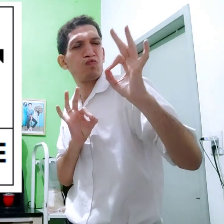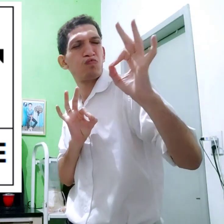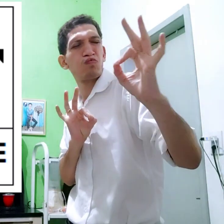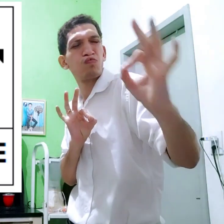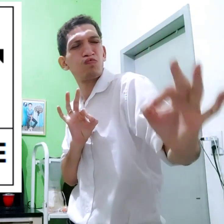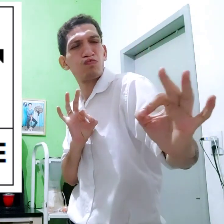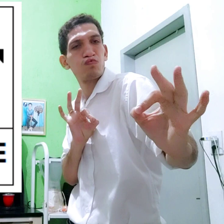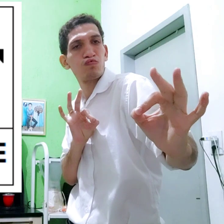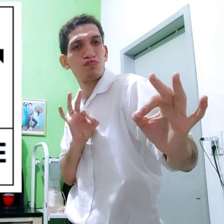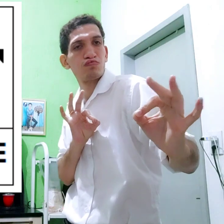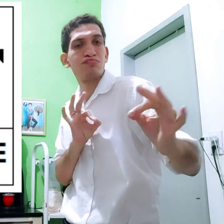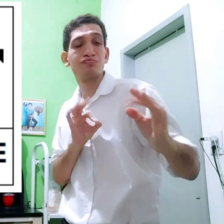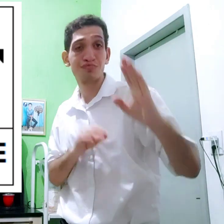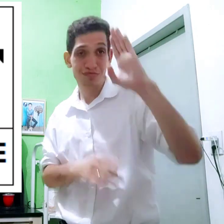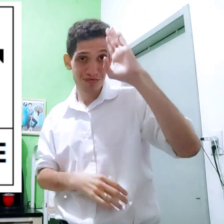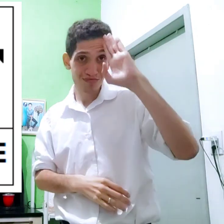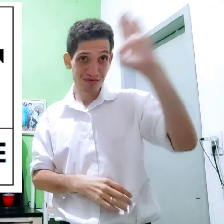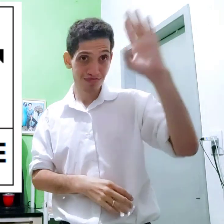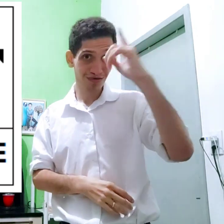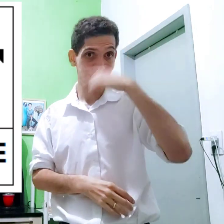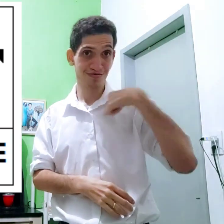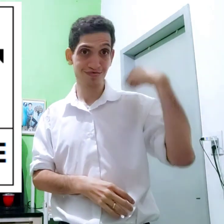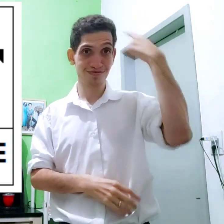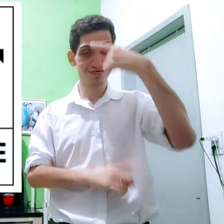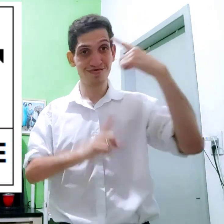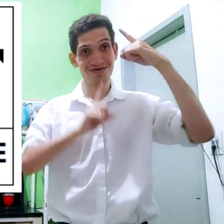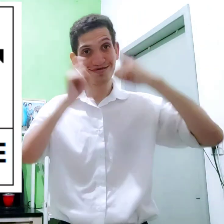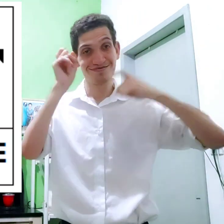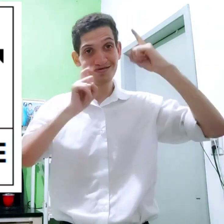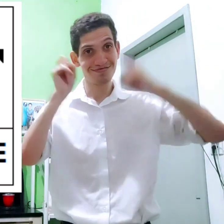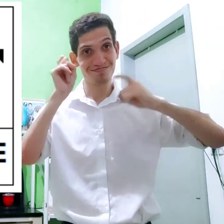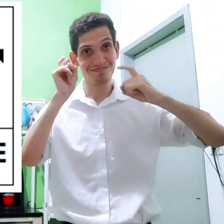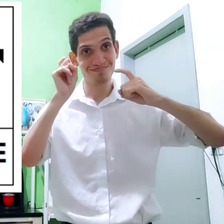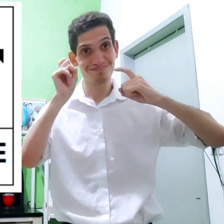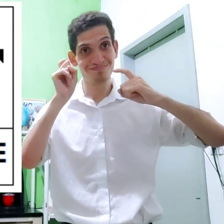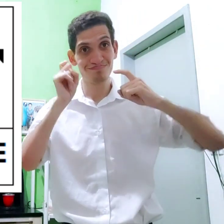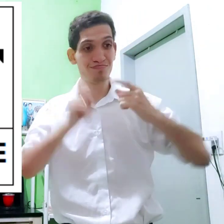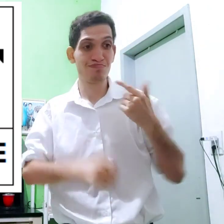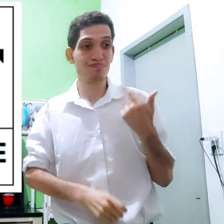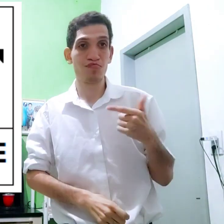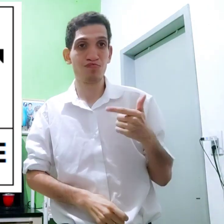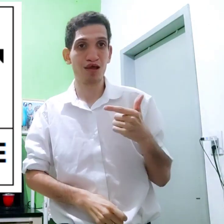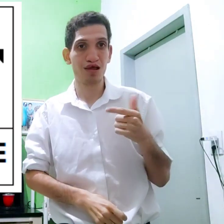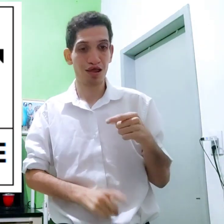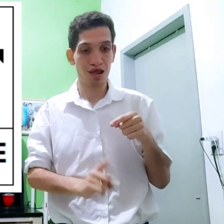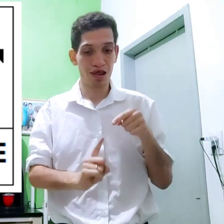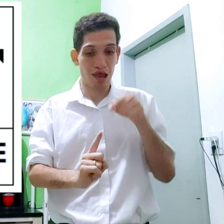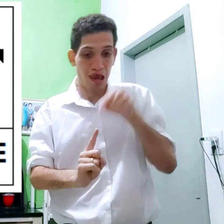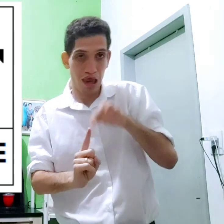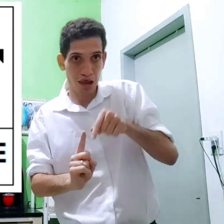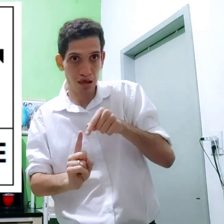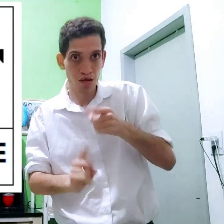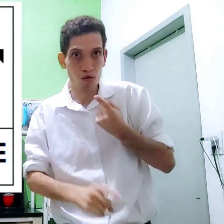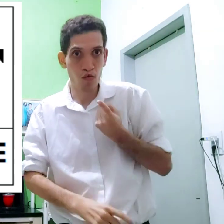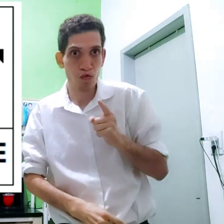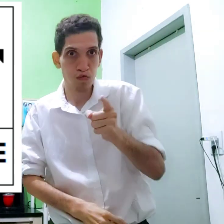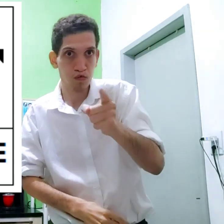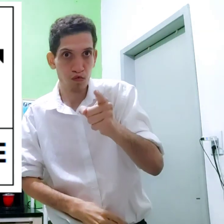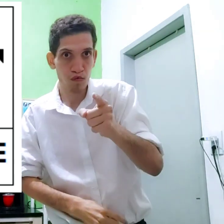Muito longe O principal Expressão facial Não tem Esse